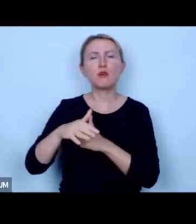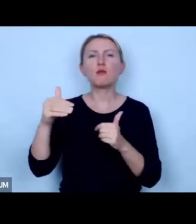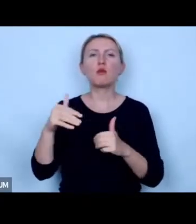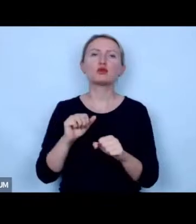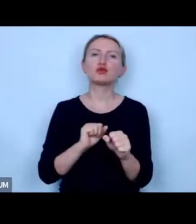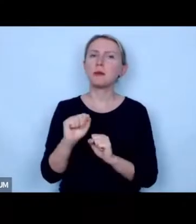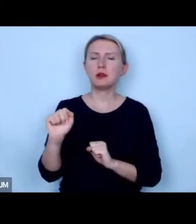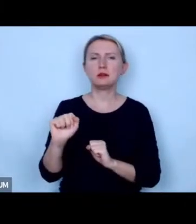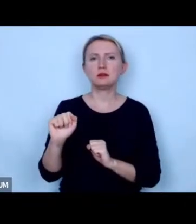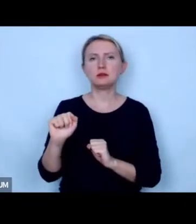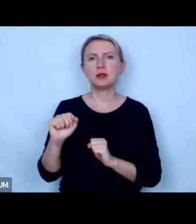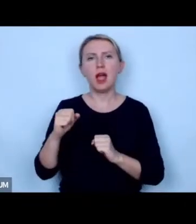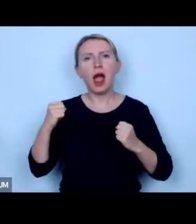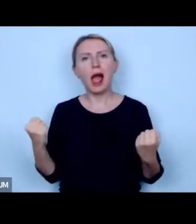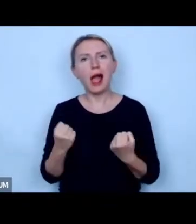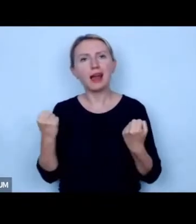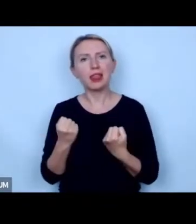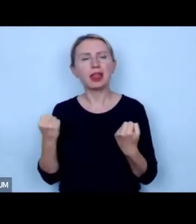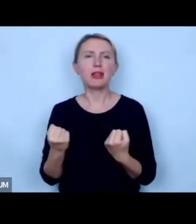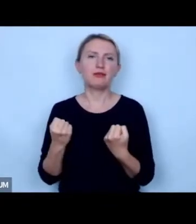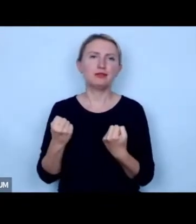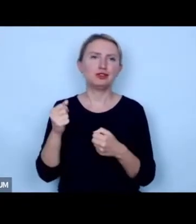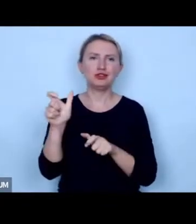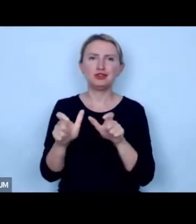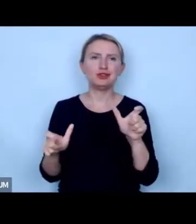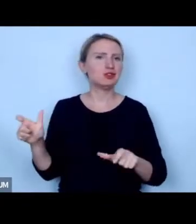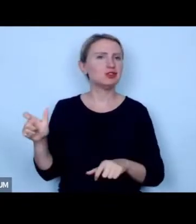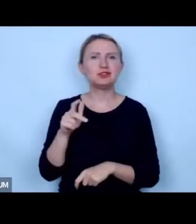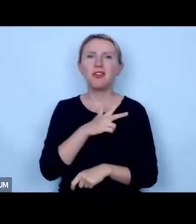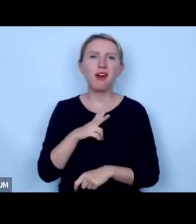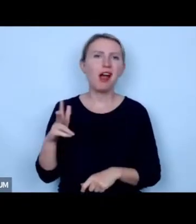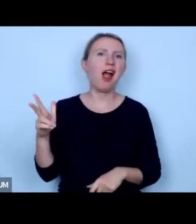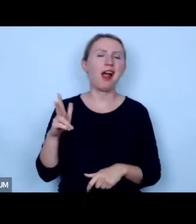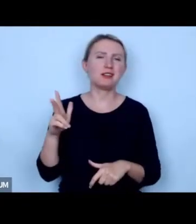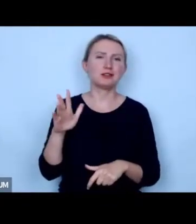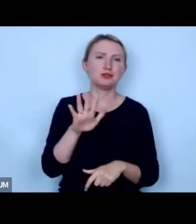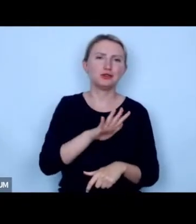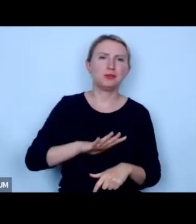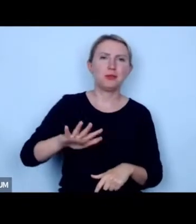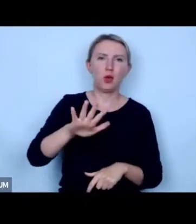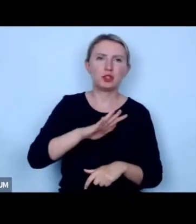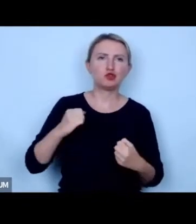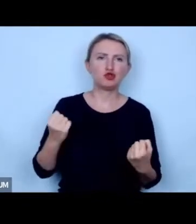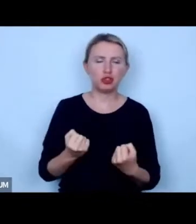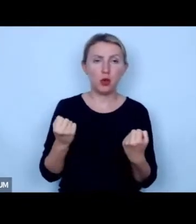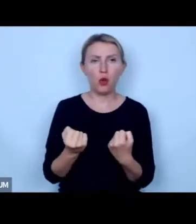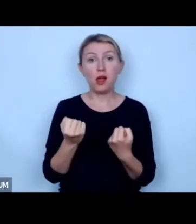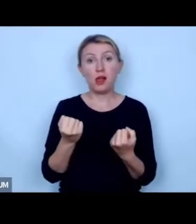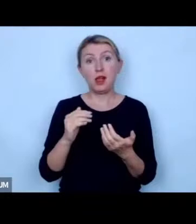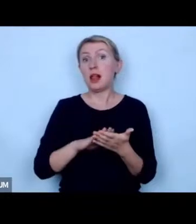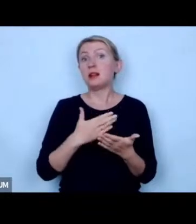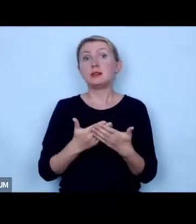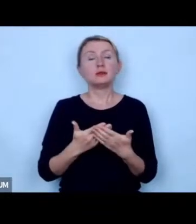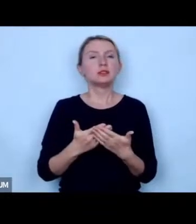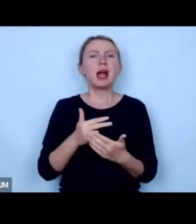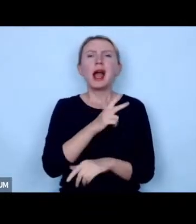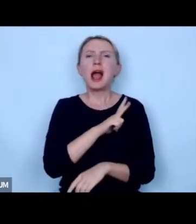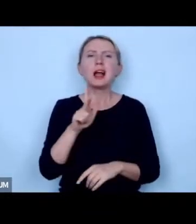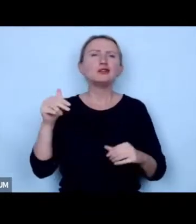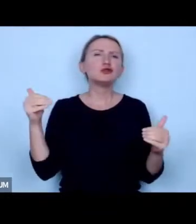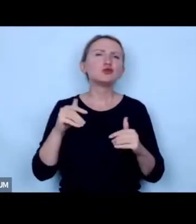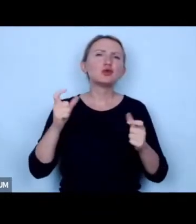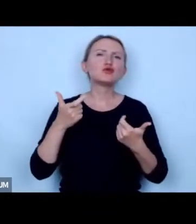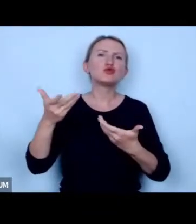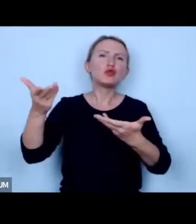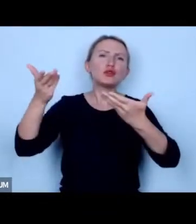mieć aktywiści właściwie w każdej płaszczyźnie mam na myśli to że praktycznie każdy może coś